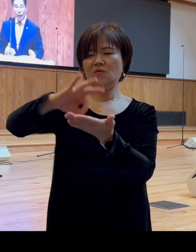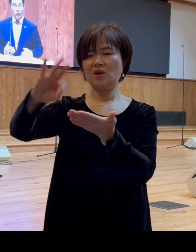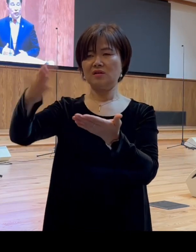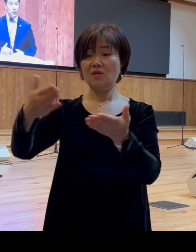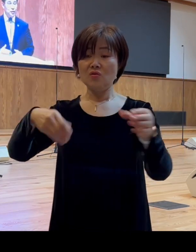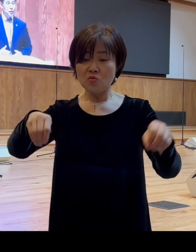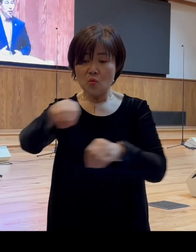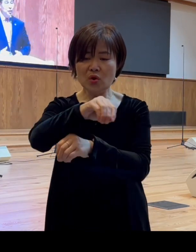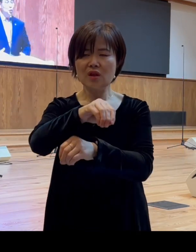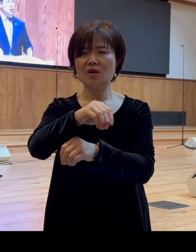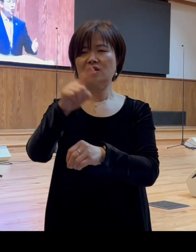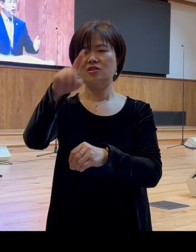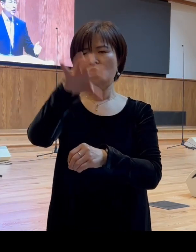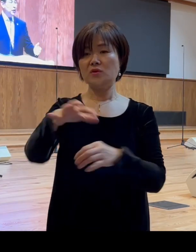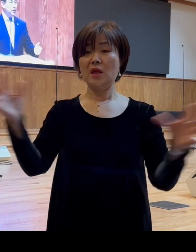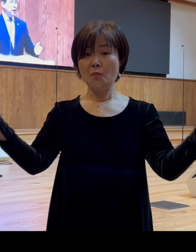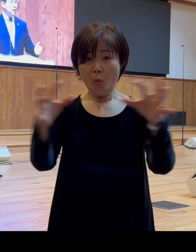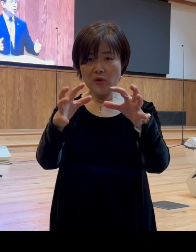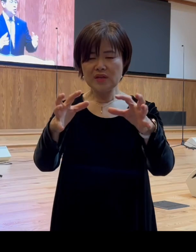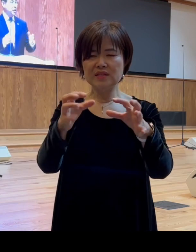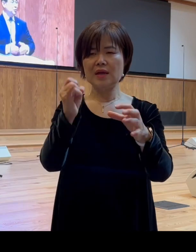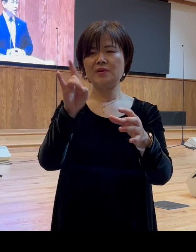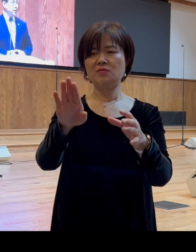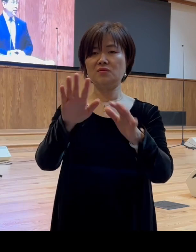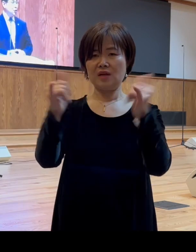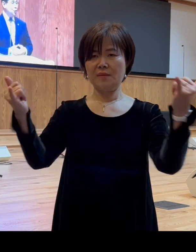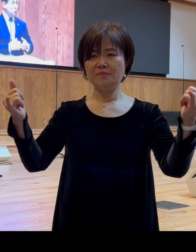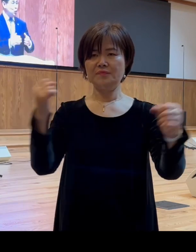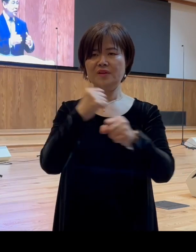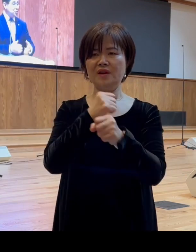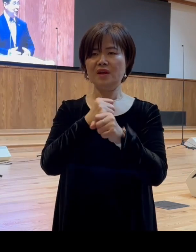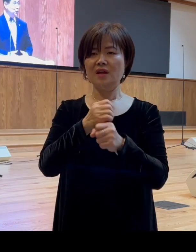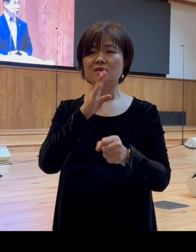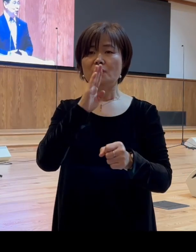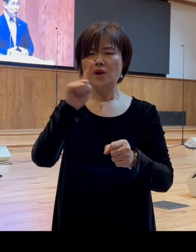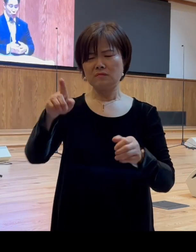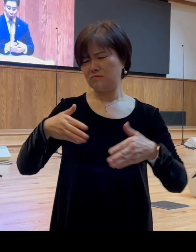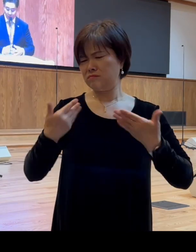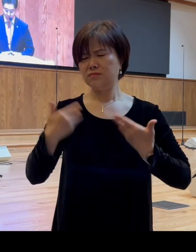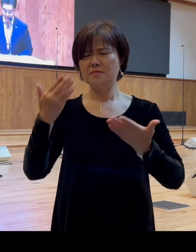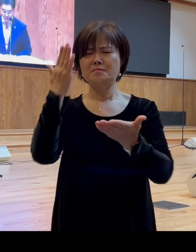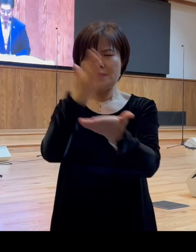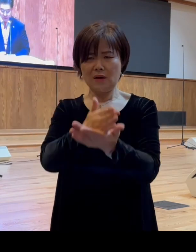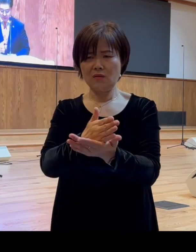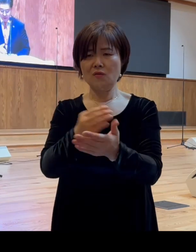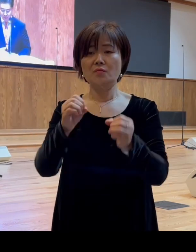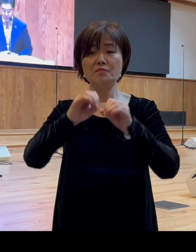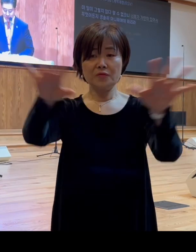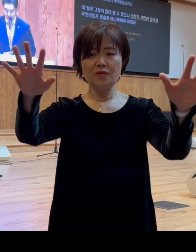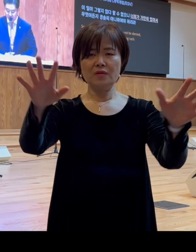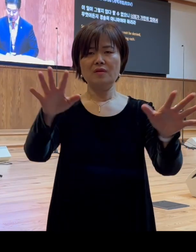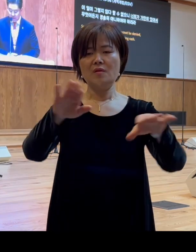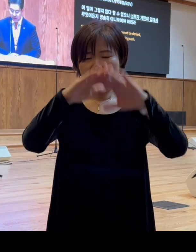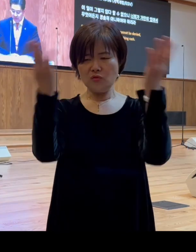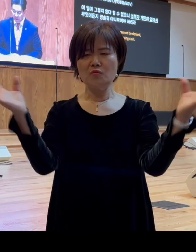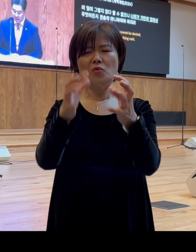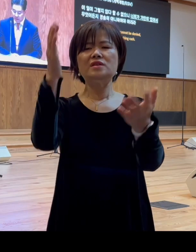그곳에 모인 에베소 사람들에게 경솔하지 말도록 조언하고 있습니다 36절 말씀입니다 우리 같이 한번